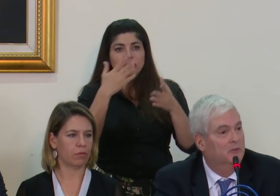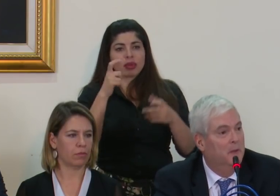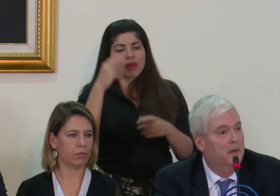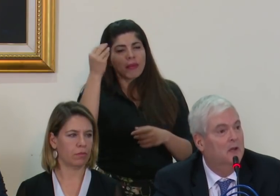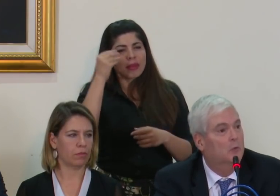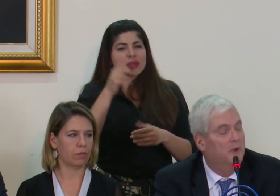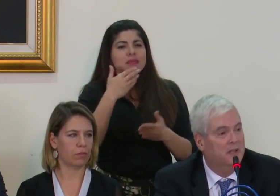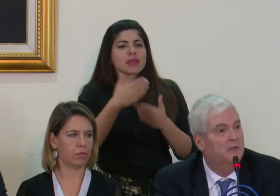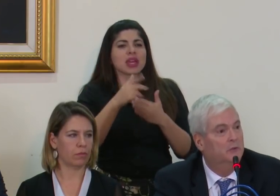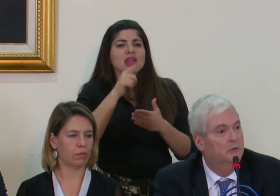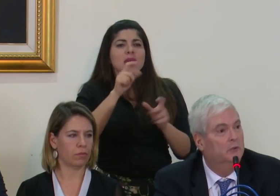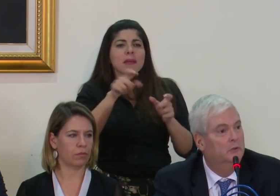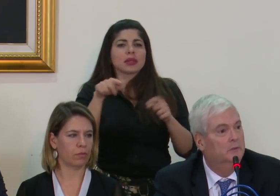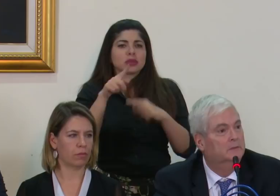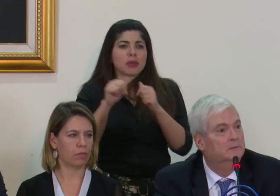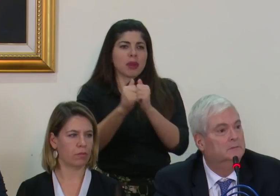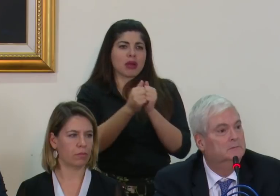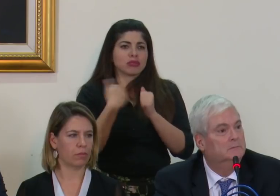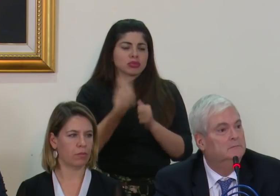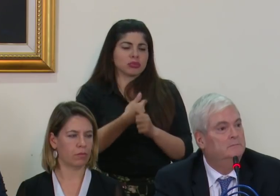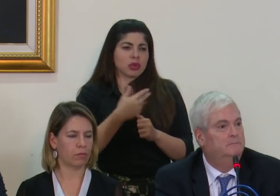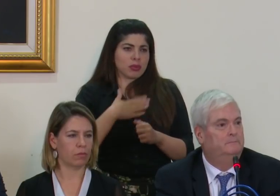bien qué personas me van a acompañar. Eso es todo.